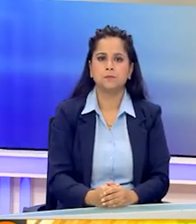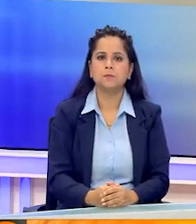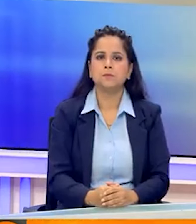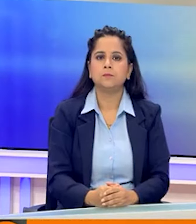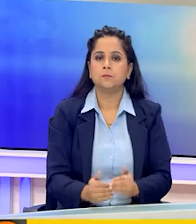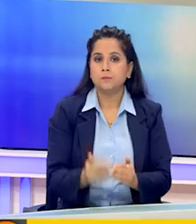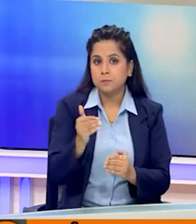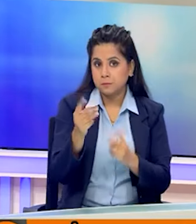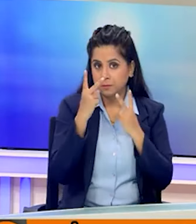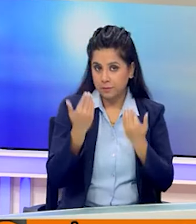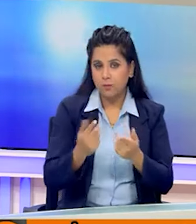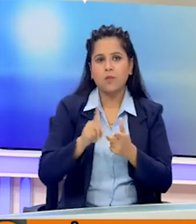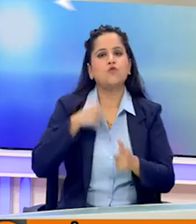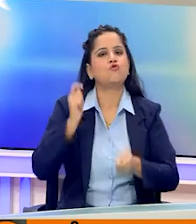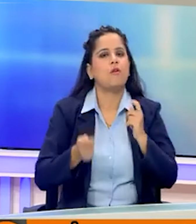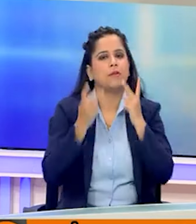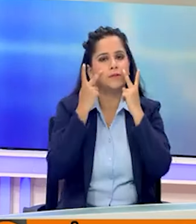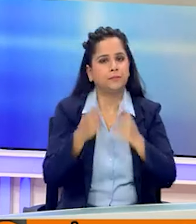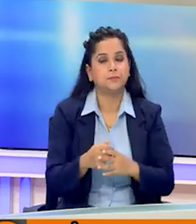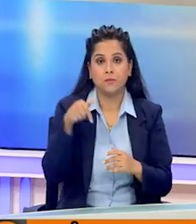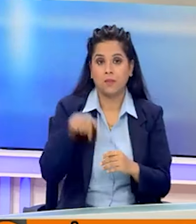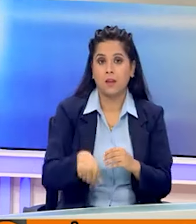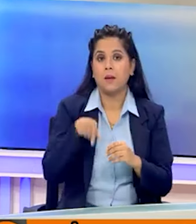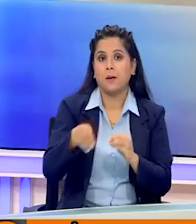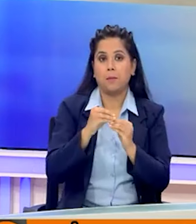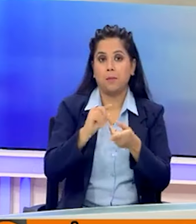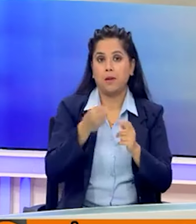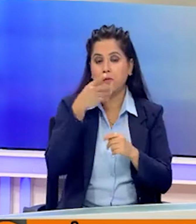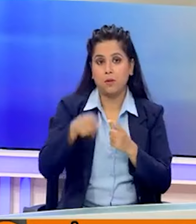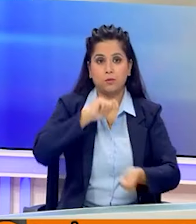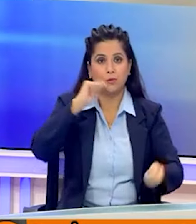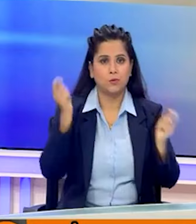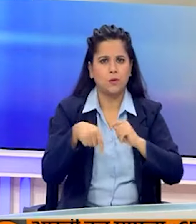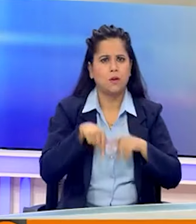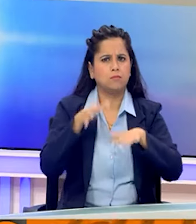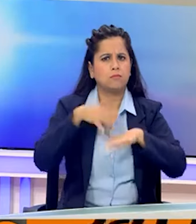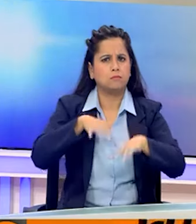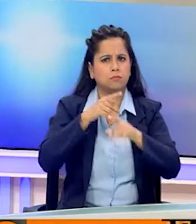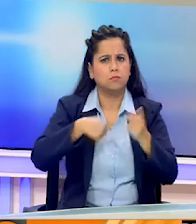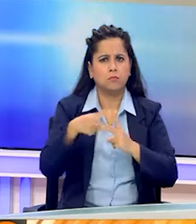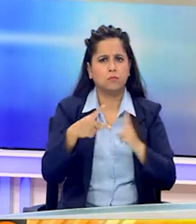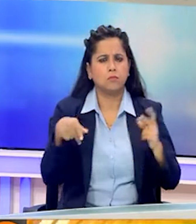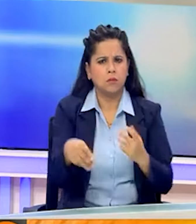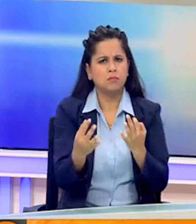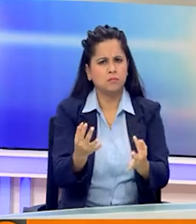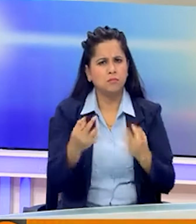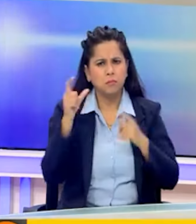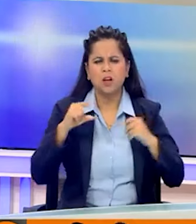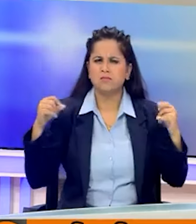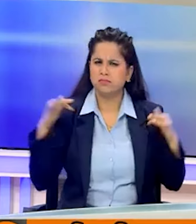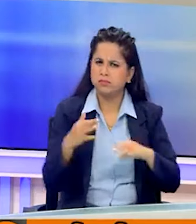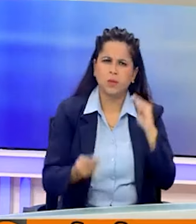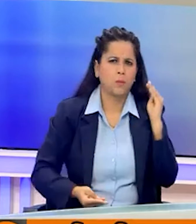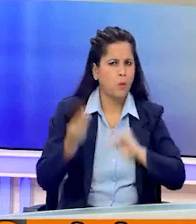और आगे बढ़ते हुए बात अब जारखंड की करते हैं। जहां आज भारती जंता पार्टी की परिवरतार यात्रवा रैली में दिगजों का जमावडा